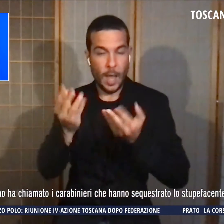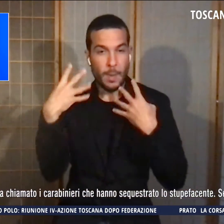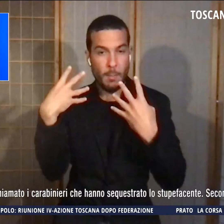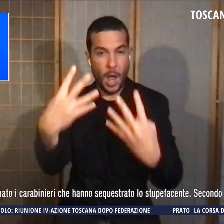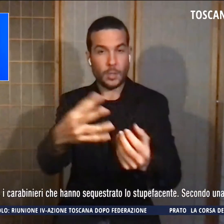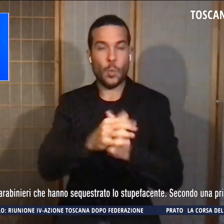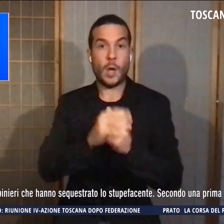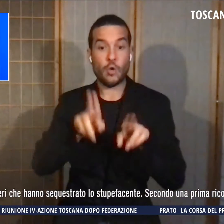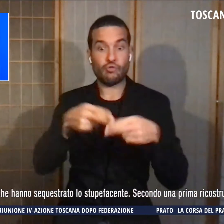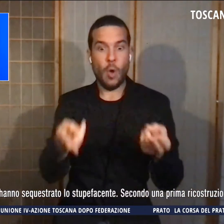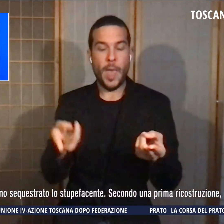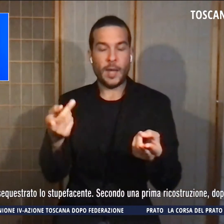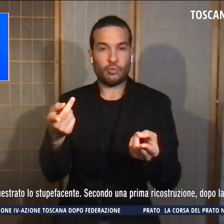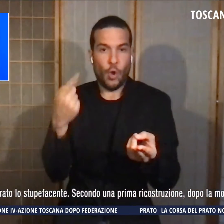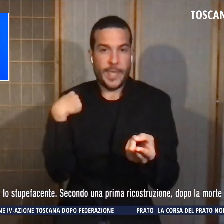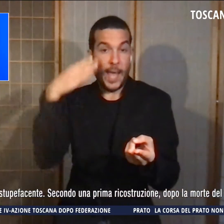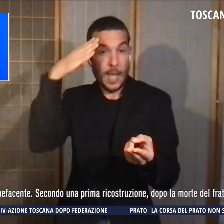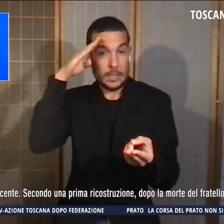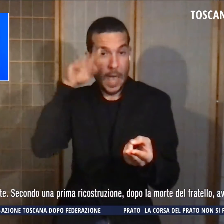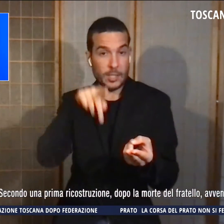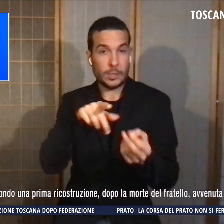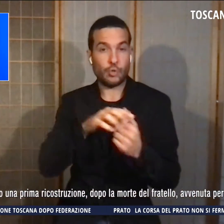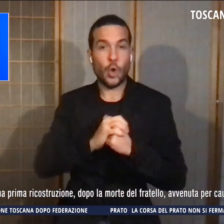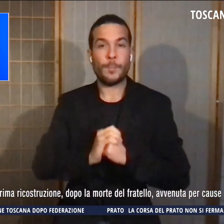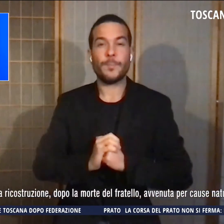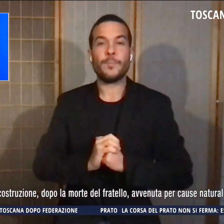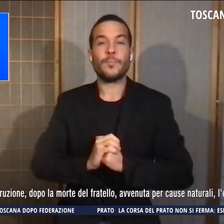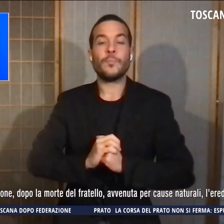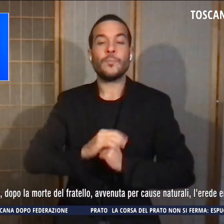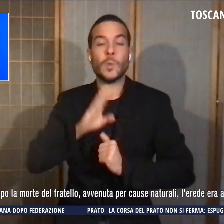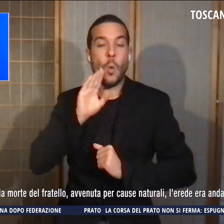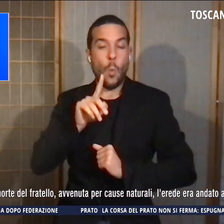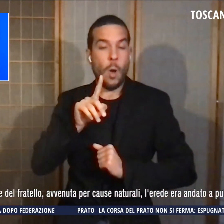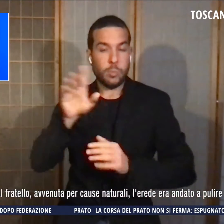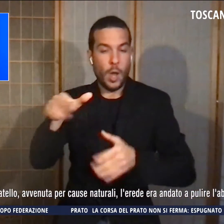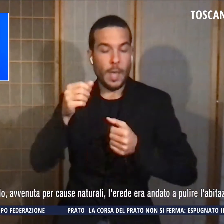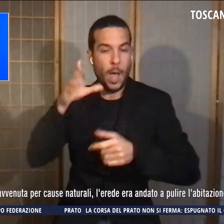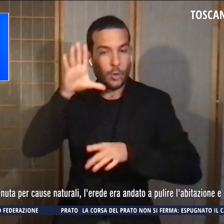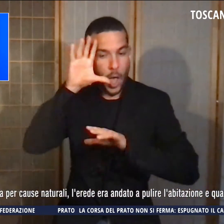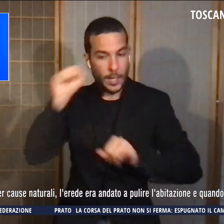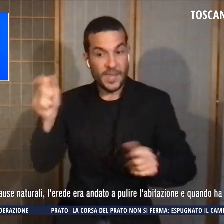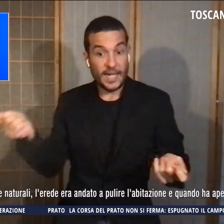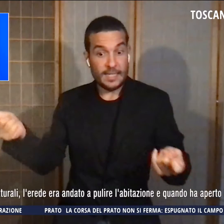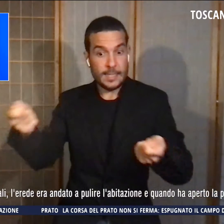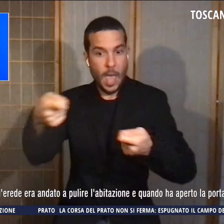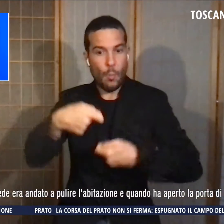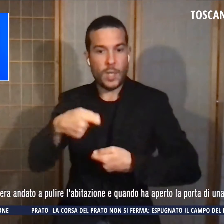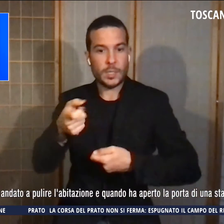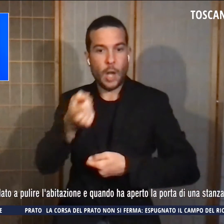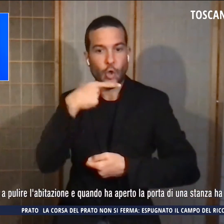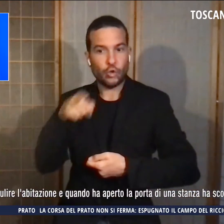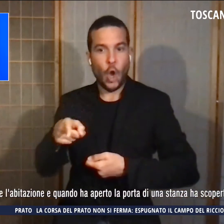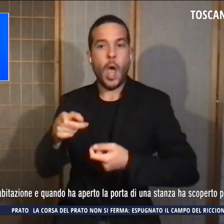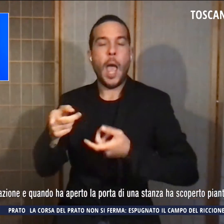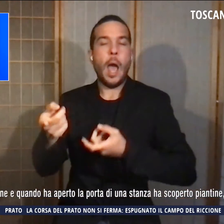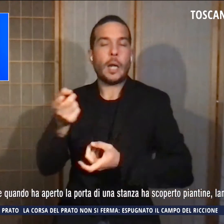Sesto Fiorentino. L'uomo ha chiamato i carabinieri che hanno sequestrato la droga. Secondo una prima ricostruzione,